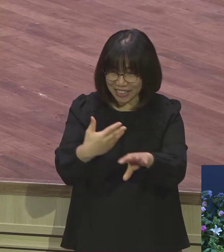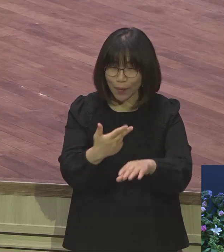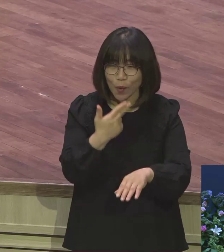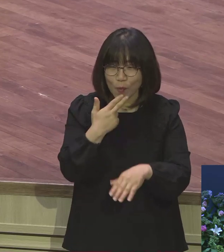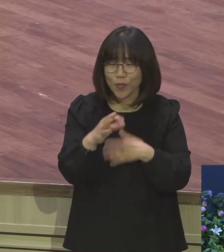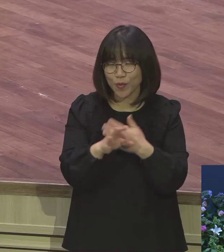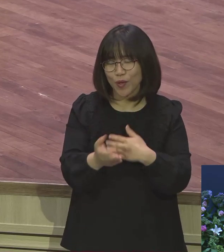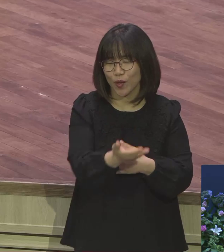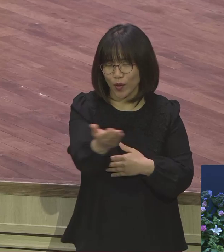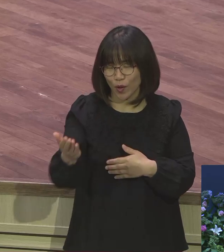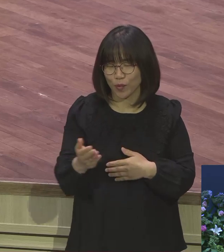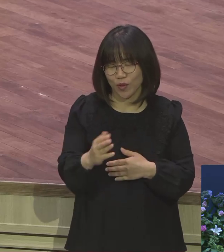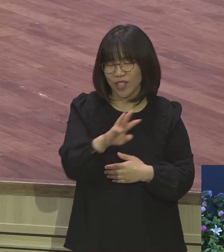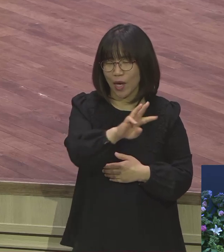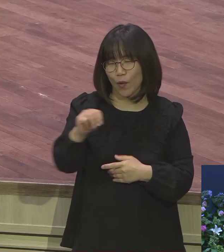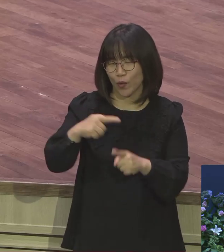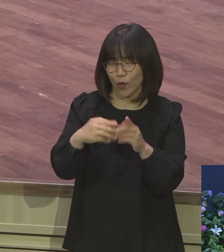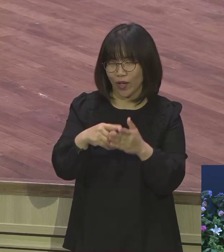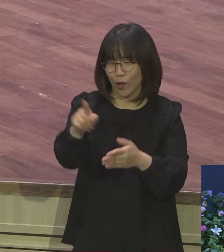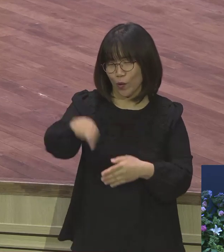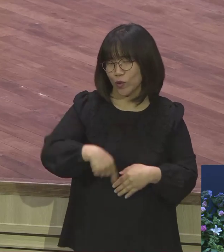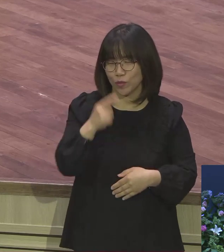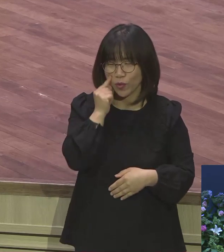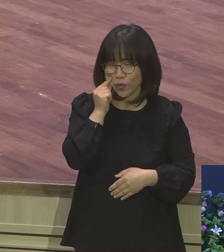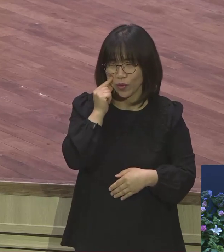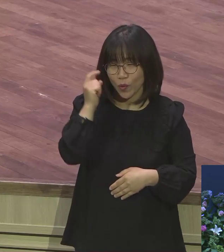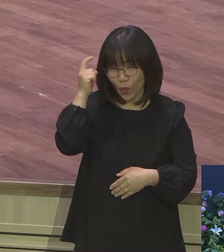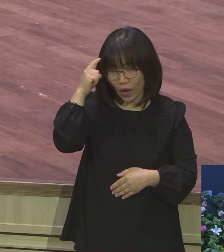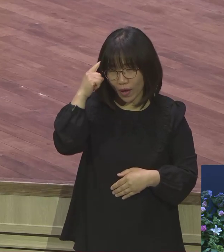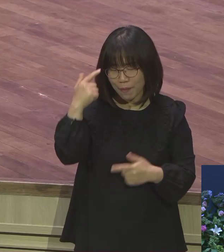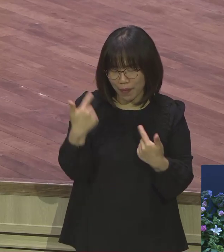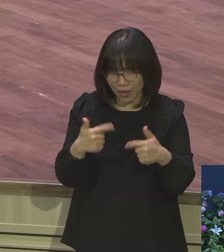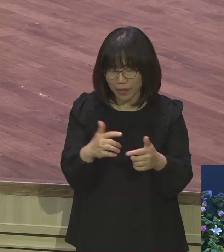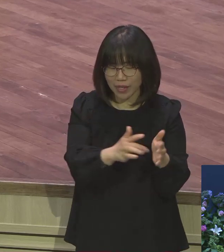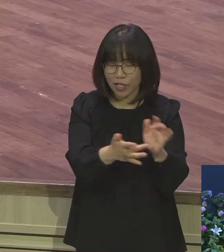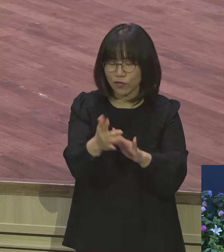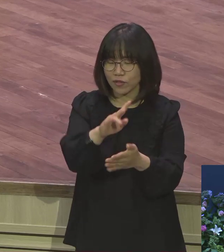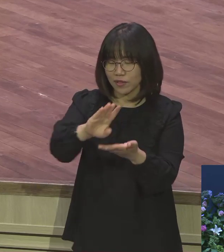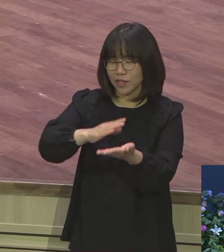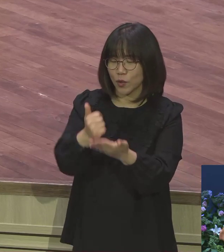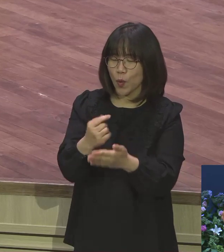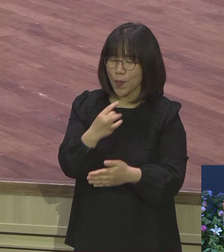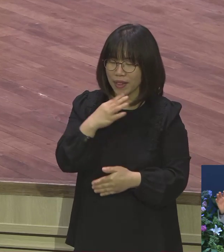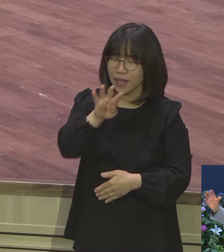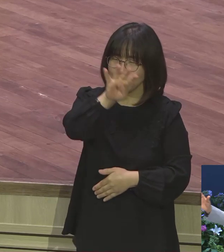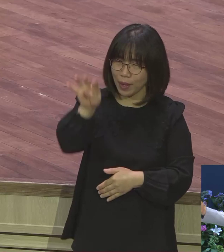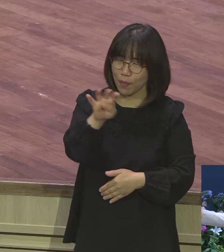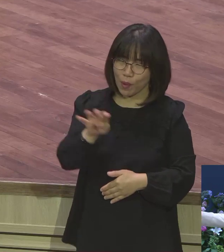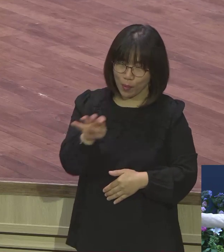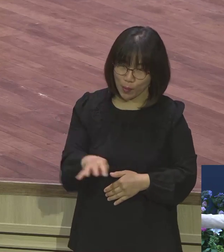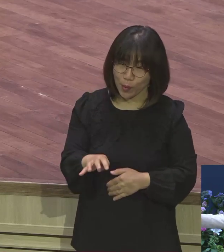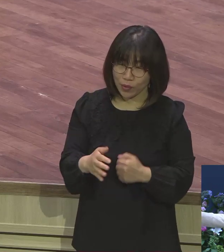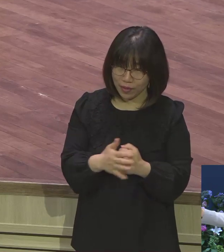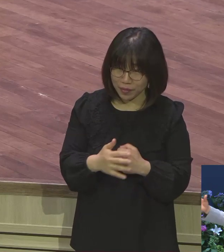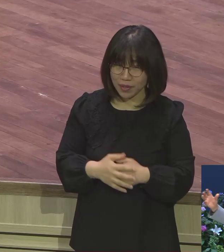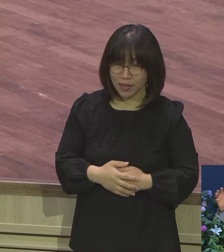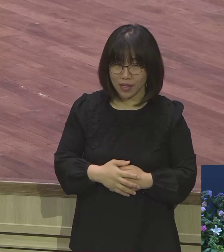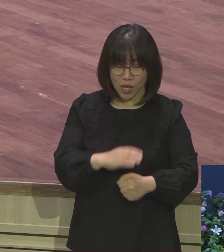영원교는 맨날 예수가 그리스도로 말만 하는데. 아멘. 그런데 그런 사람들이 보면요. 내가 이렇게 우리 교회가 다